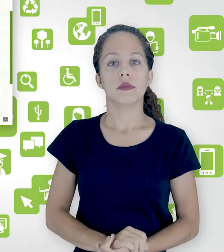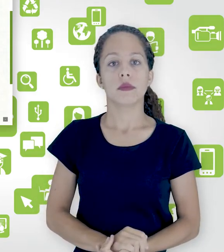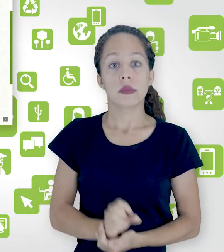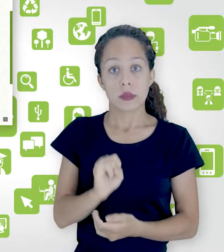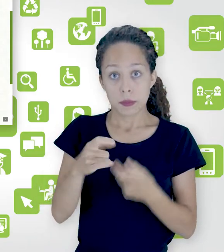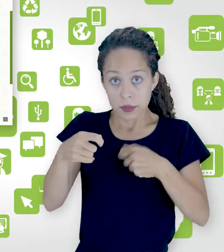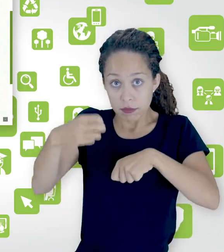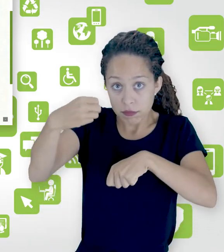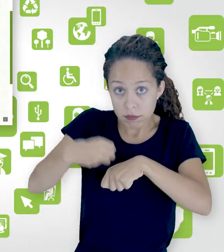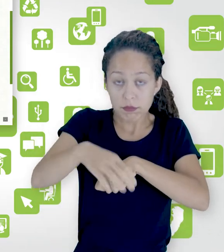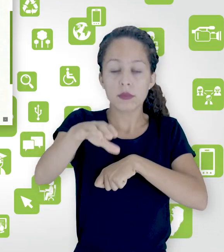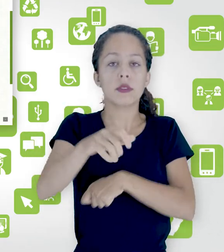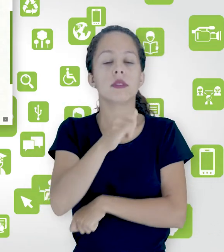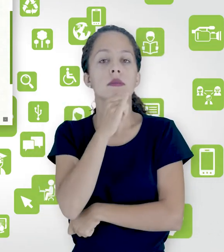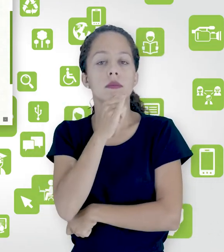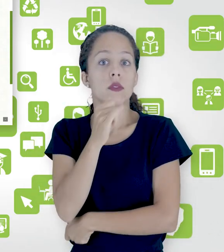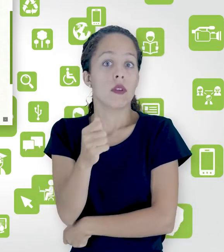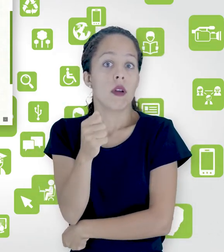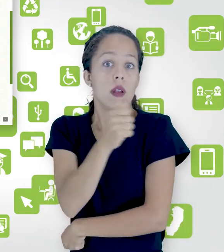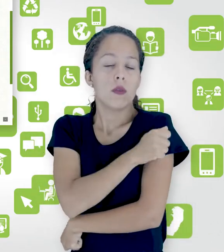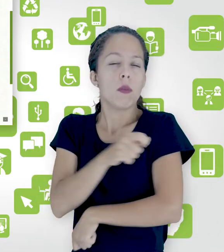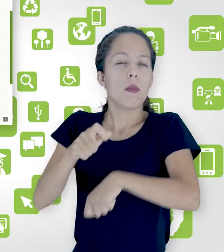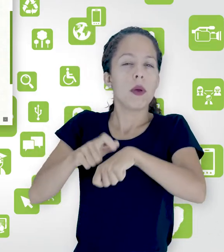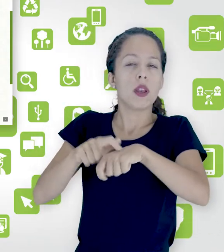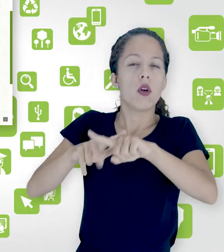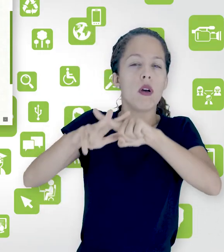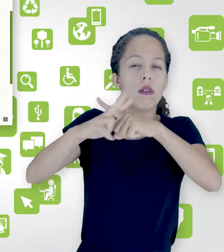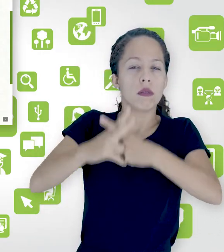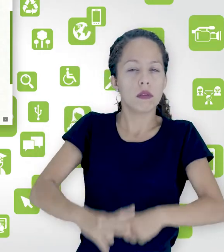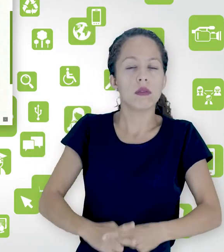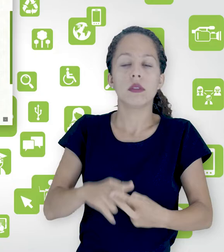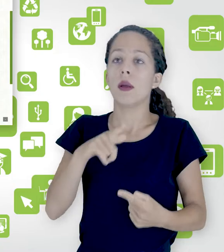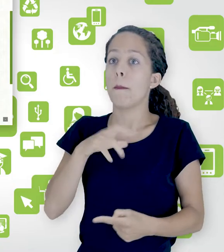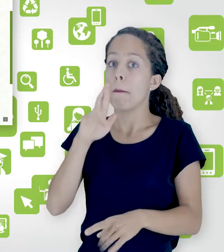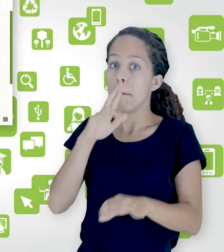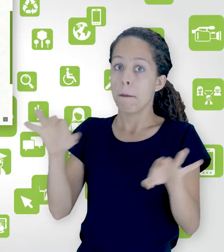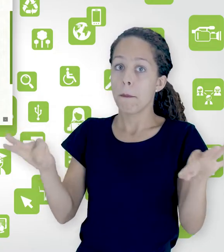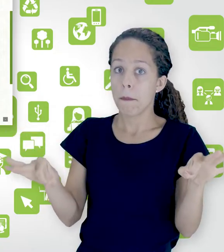informação que vai aparecer para os alunos durante a revisão, depois que ele já respondeu o questionário.